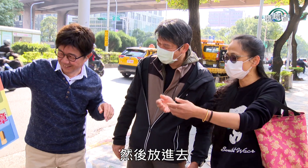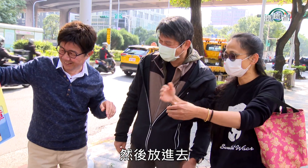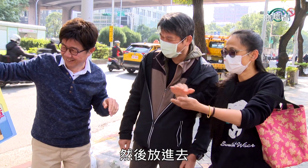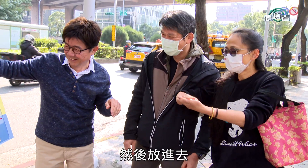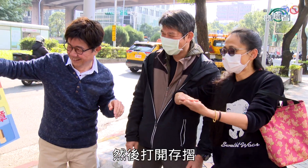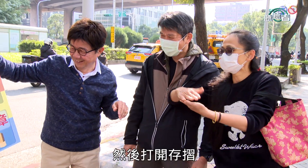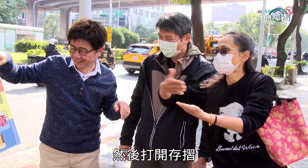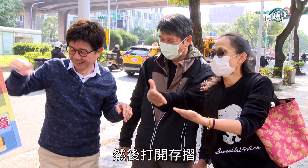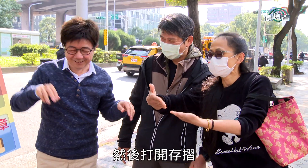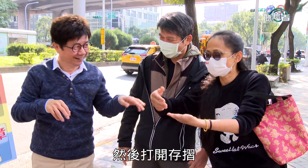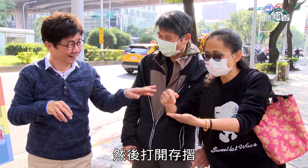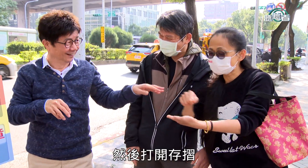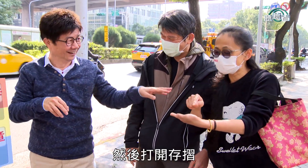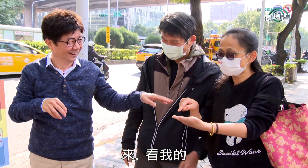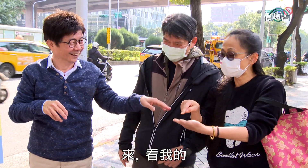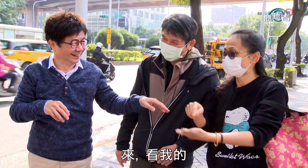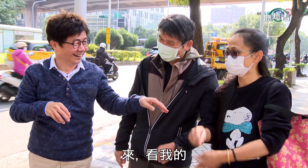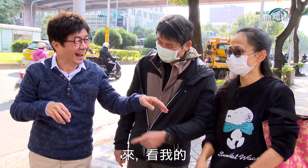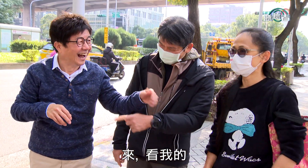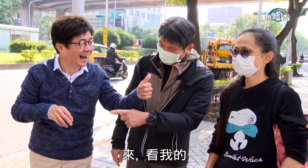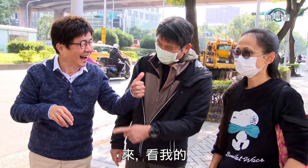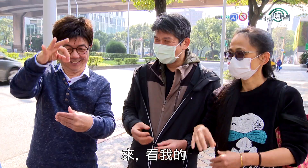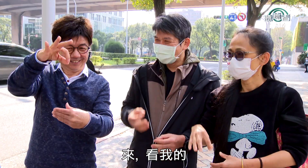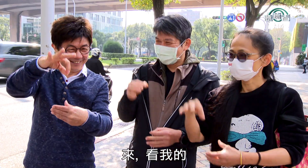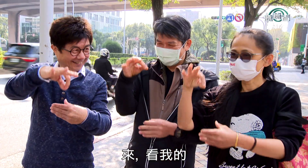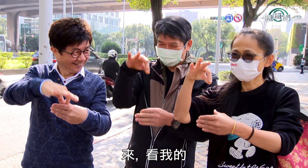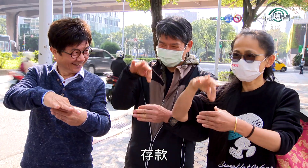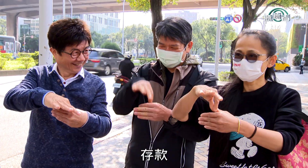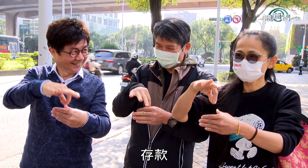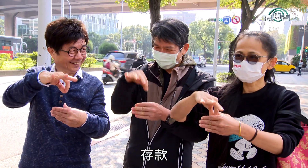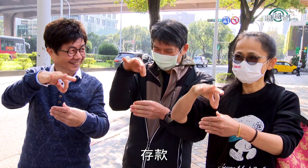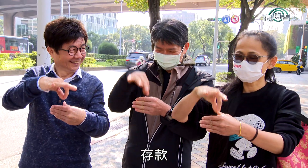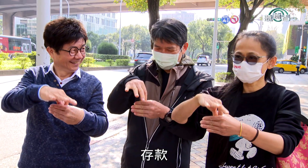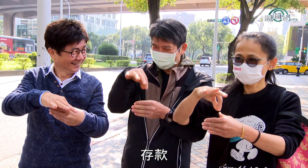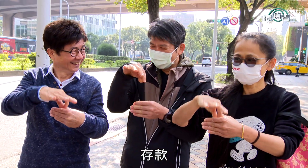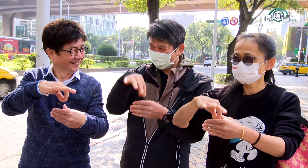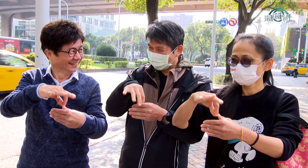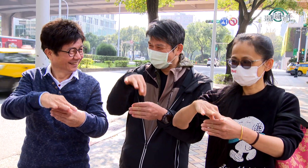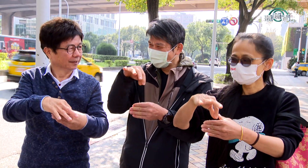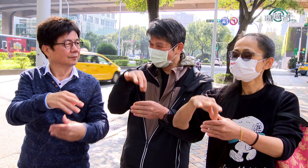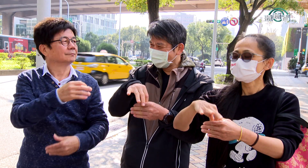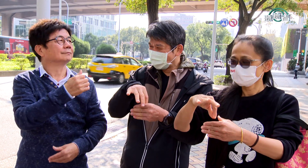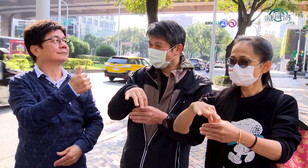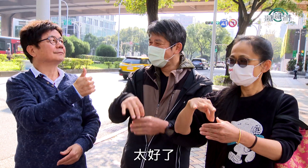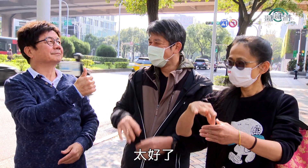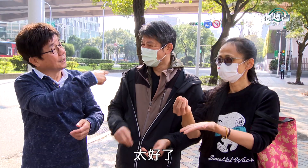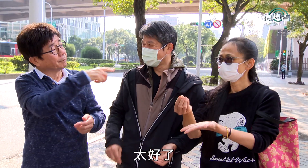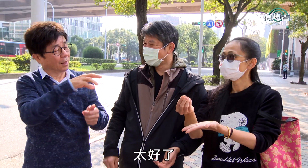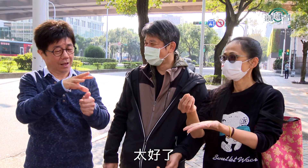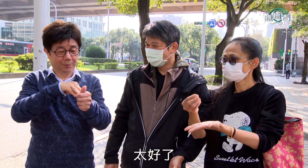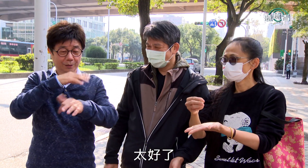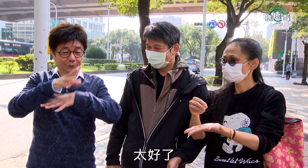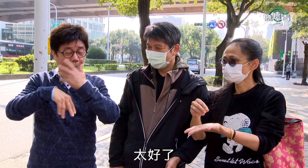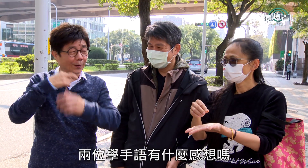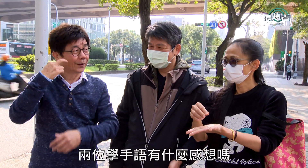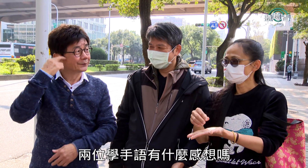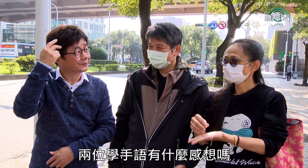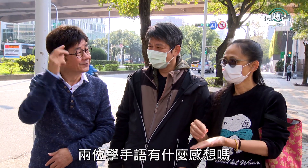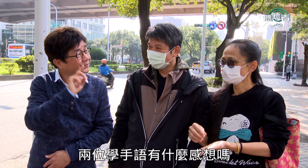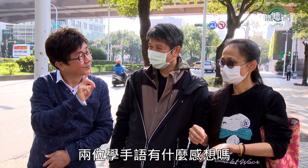来然后打开存折来来来来来来我打谢谢存款哎太好了啊两位学手